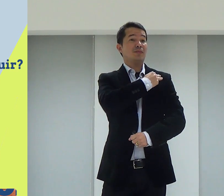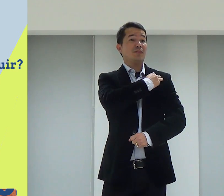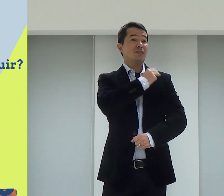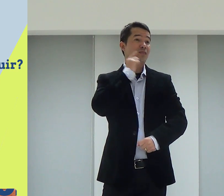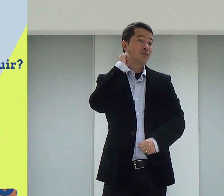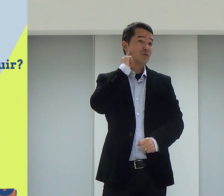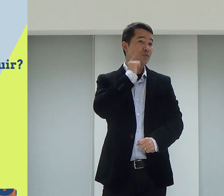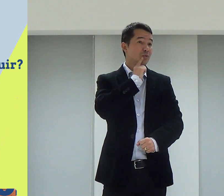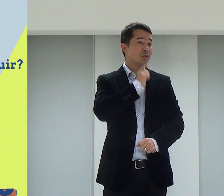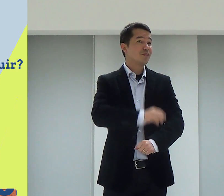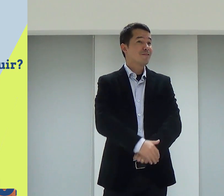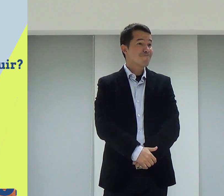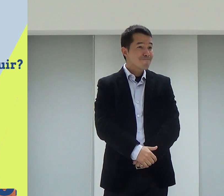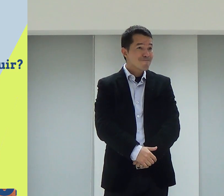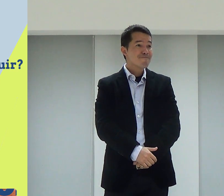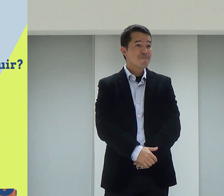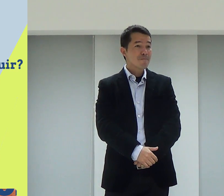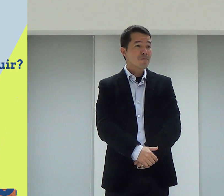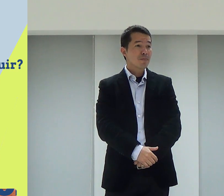construir o Ministério de Postúrios.